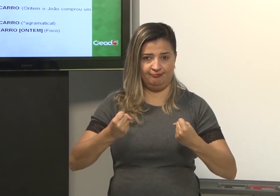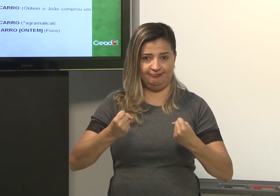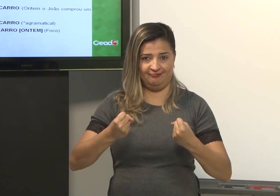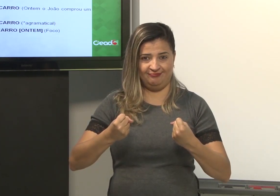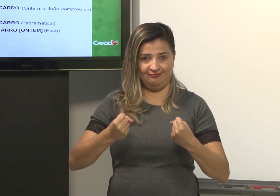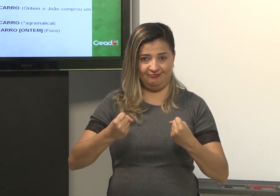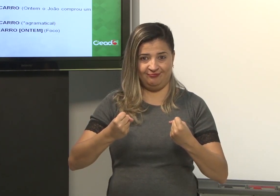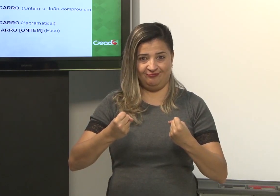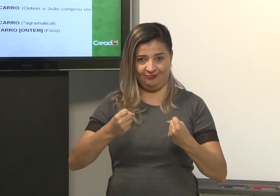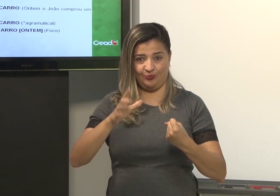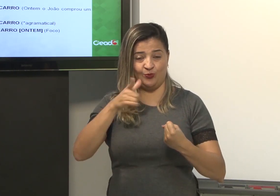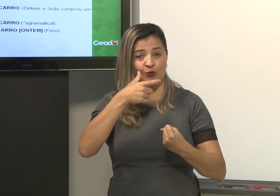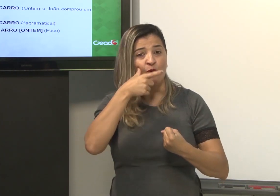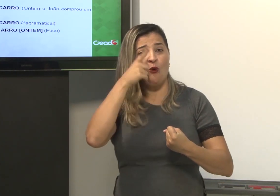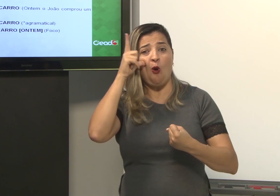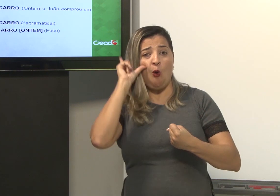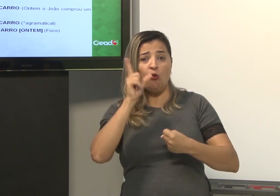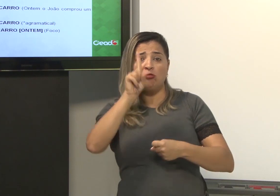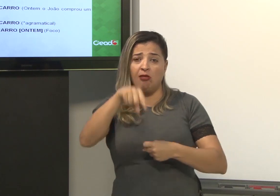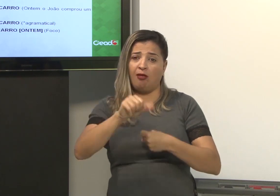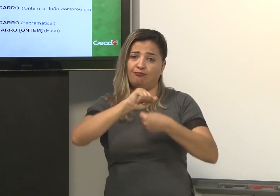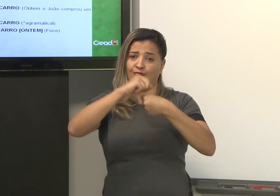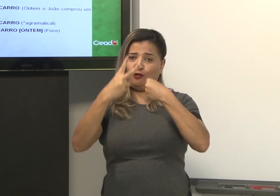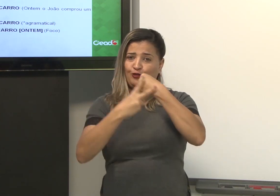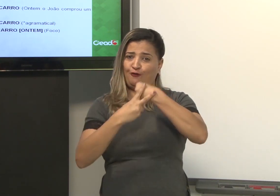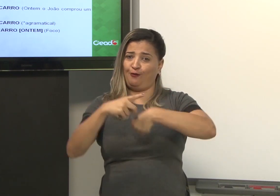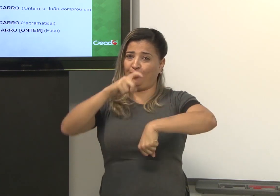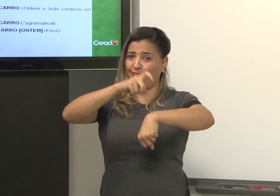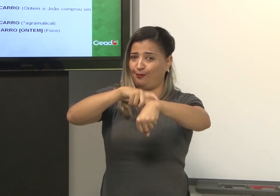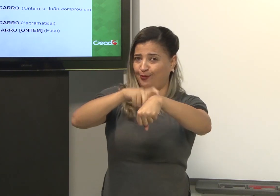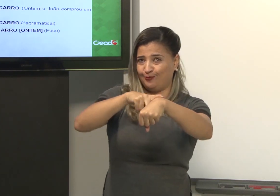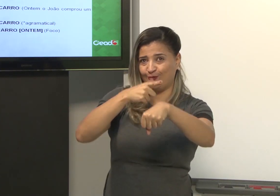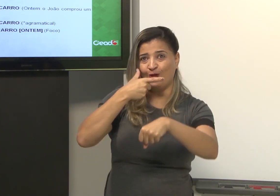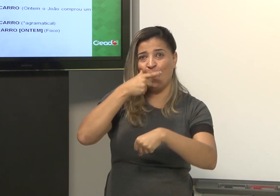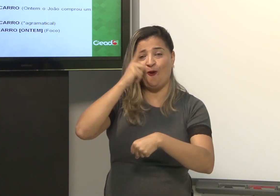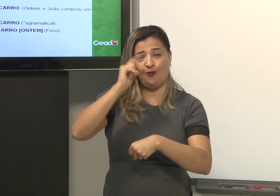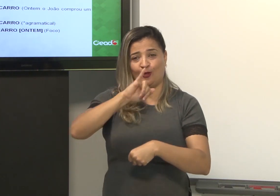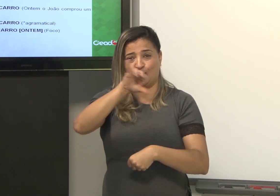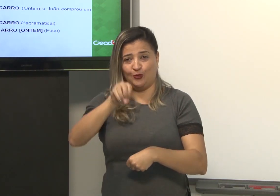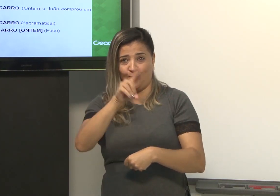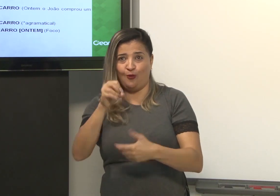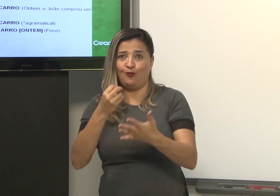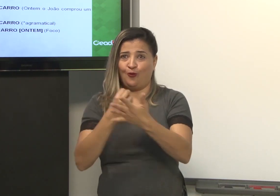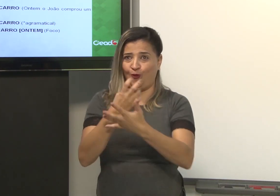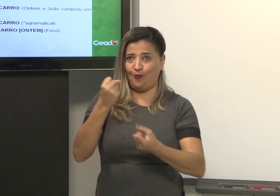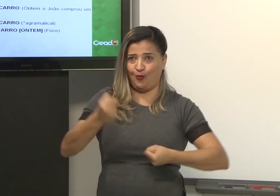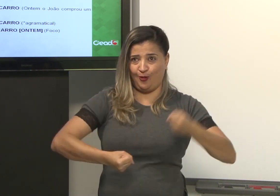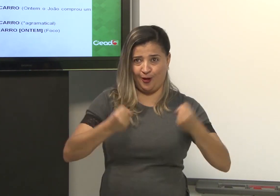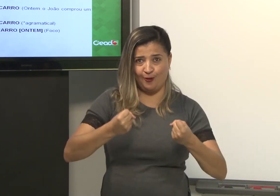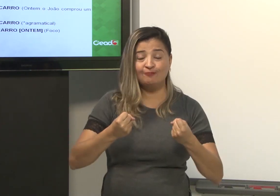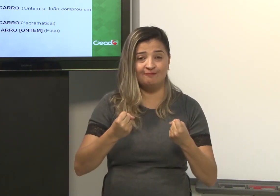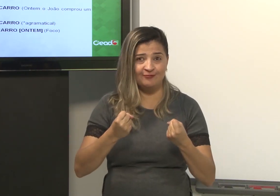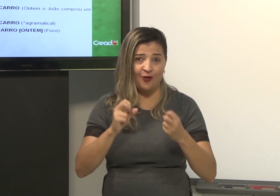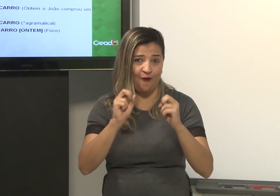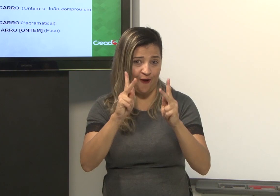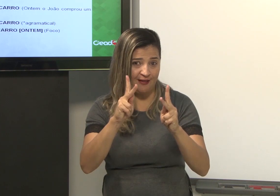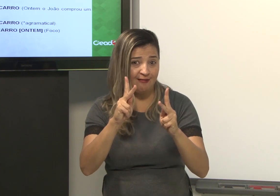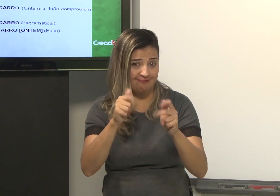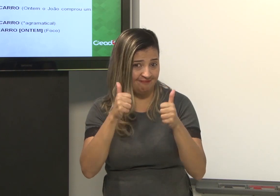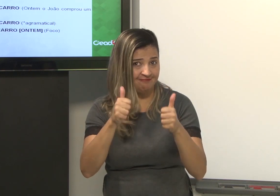Então, ontem é o advérbio de tempo. Ontem, João comprou um carro. Ok? Então, da segunda forma.